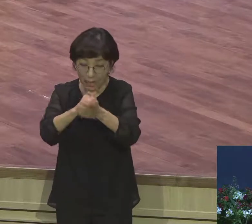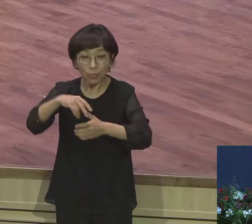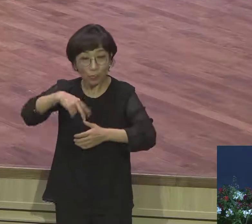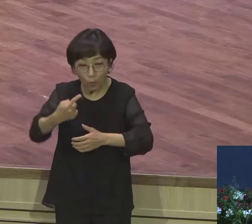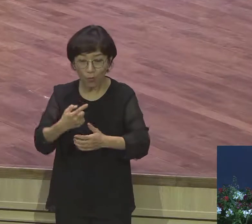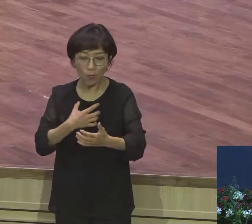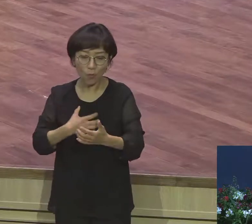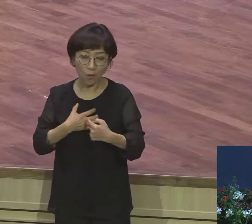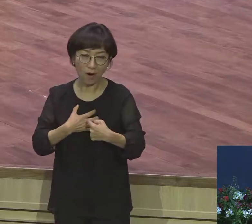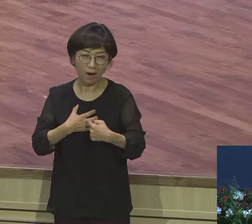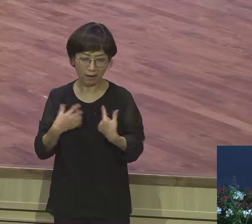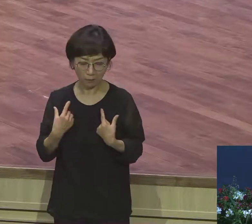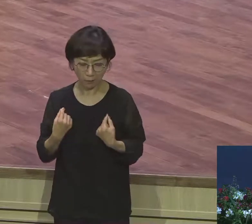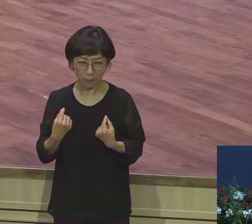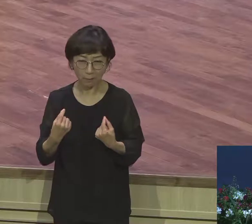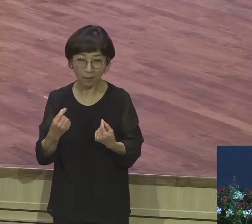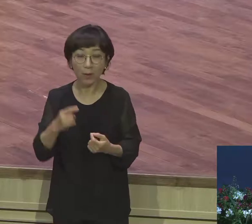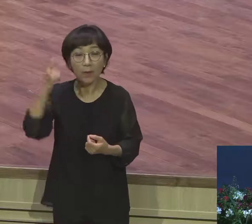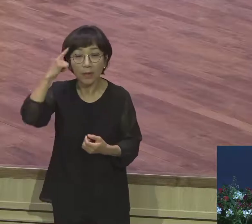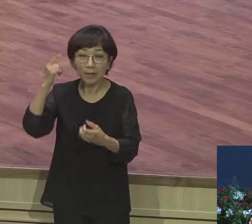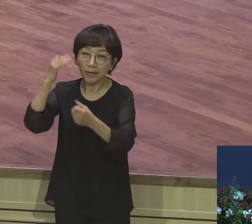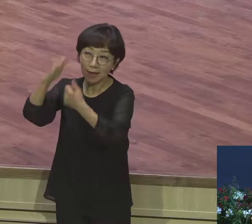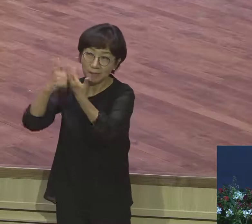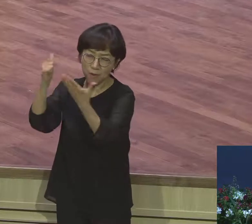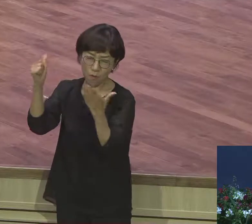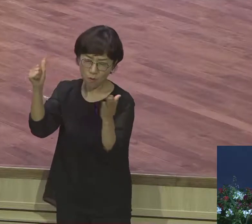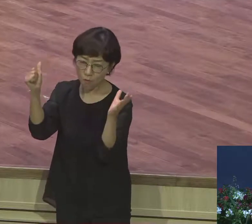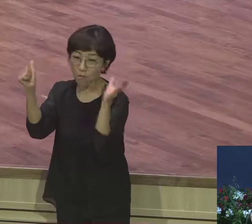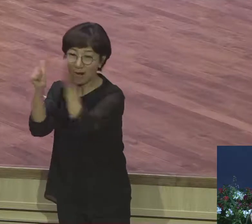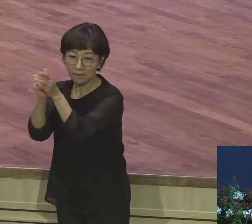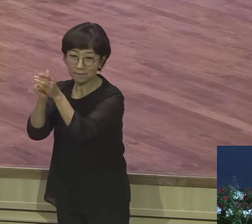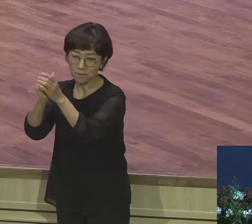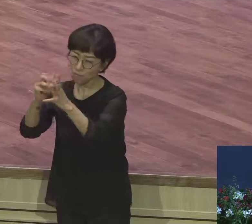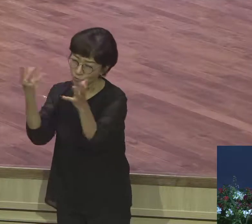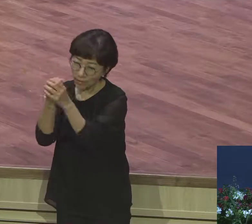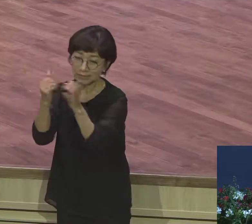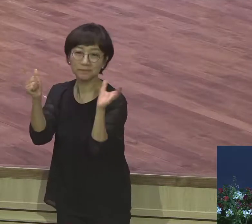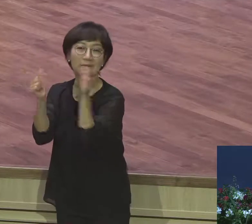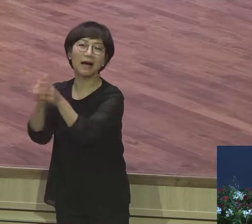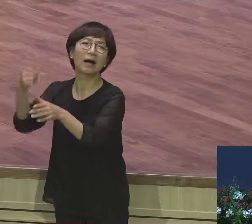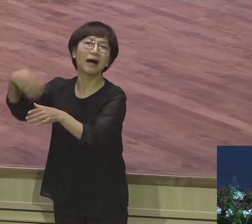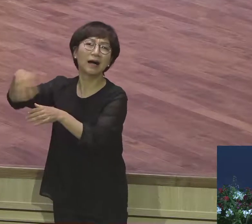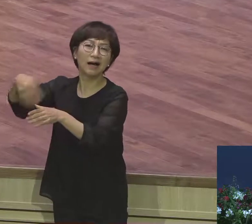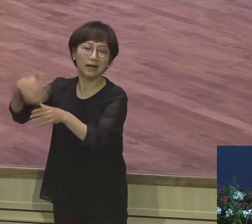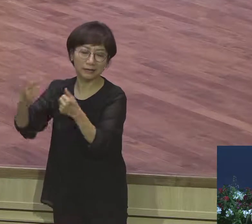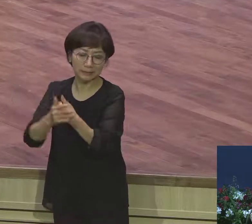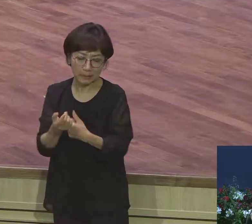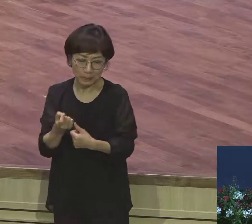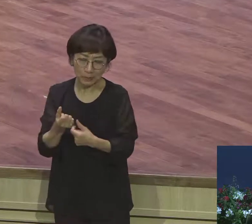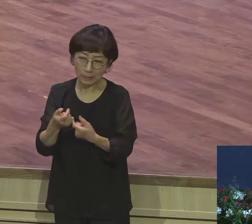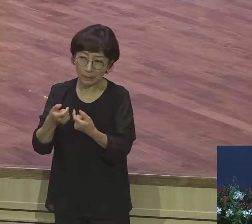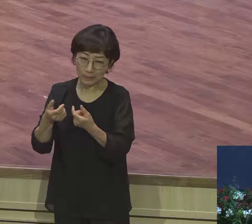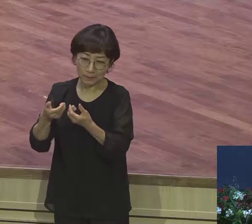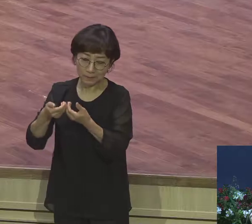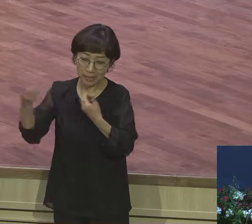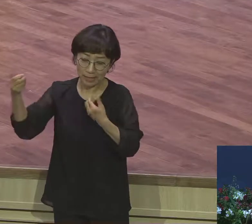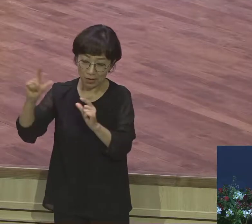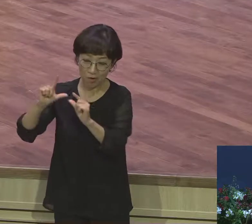전적으로 맡기지 하나님께 못 맡겼기 때문에 자신이 다시 두려움과 염려의 짐을 다시 보따리를 또 싼 거예요